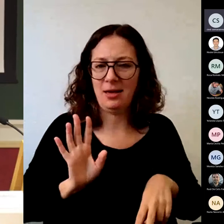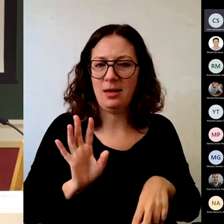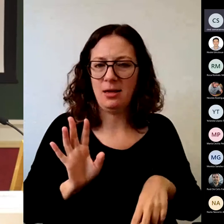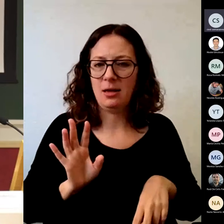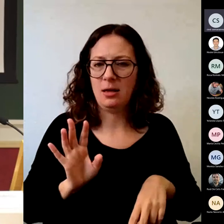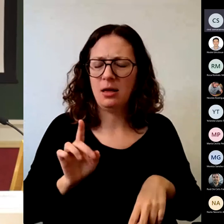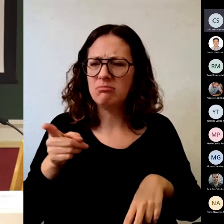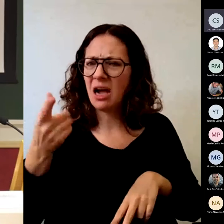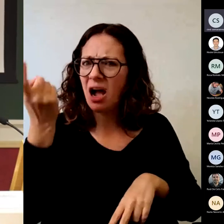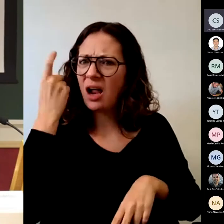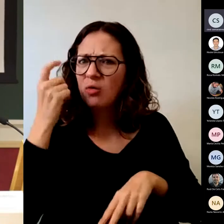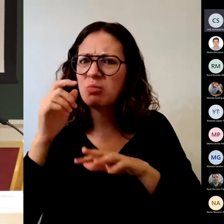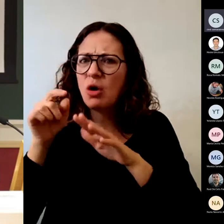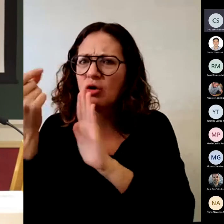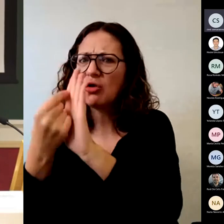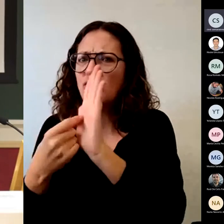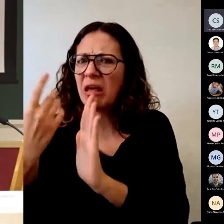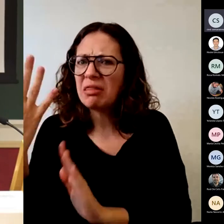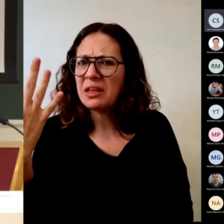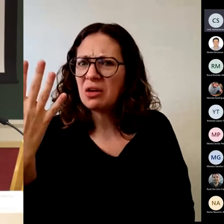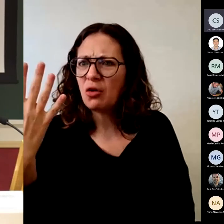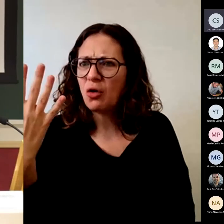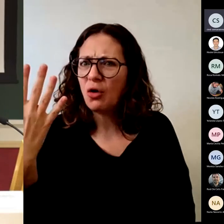5 y no ha sacado un 10.